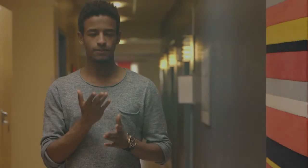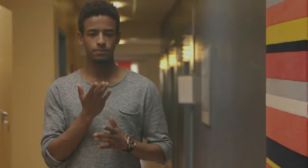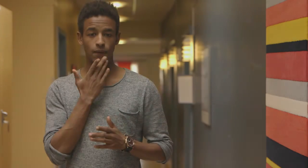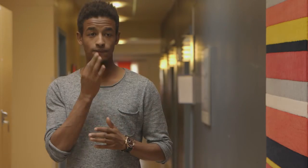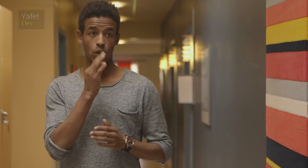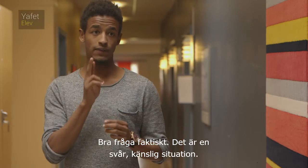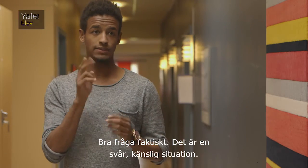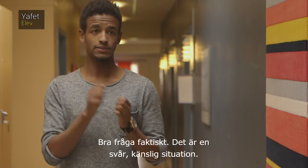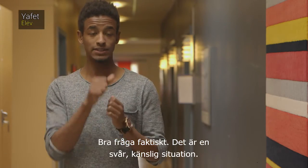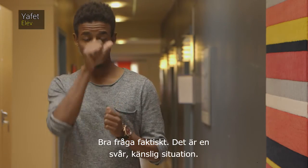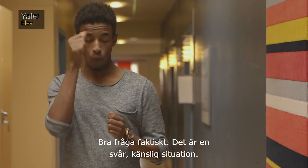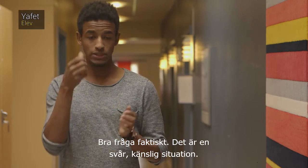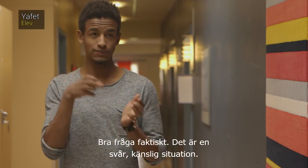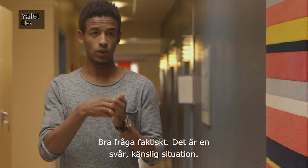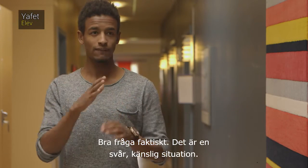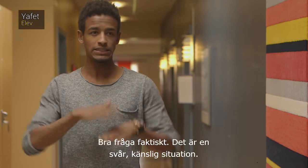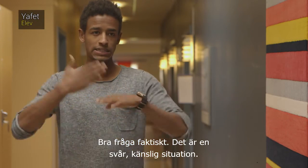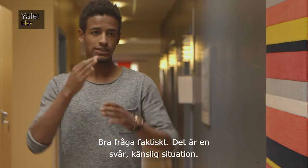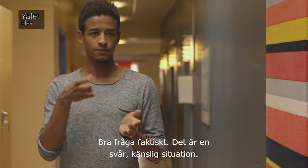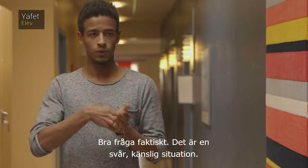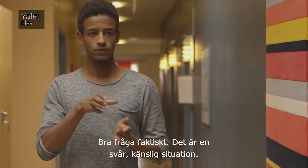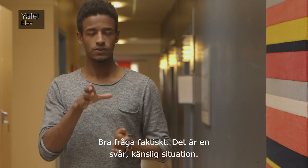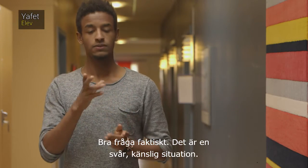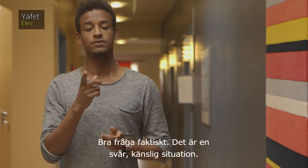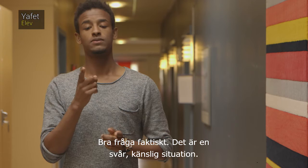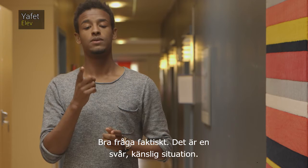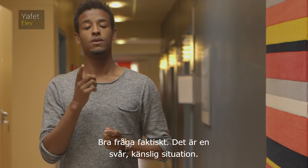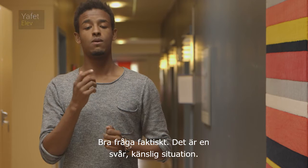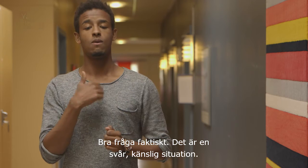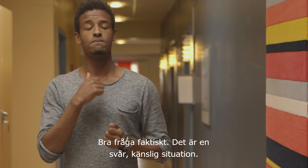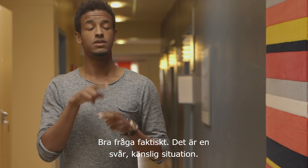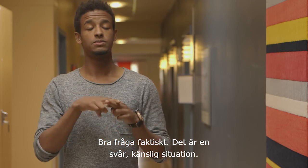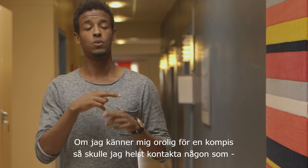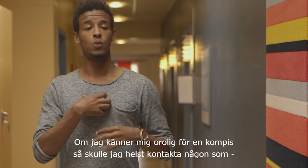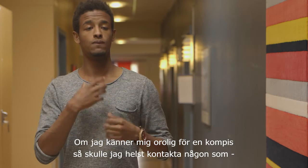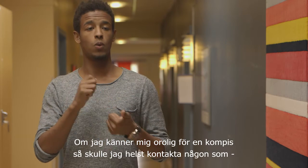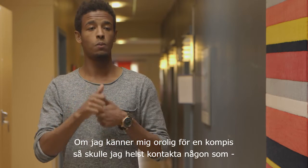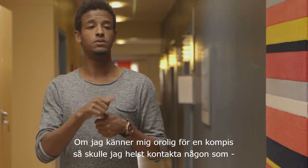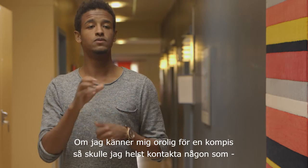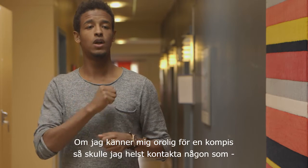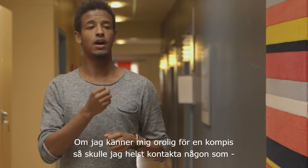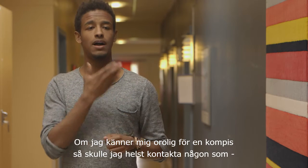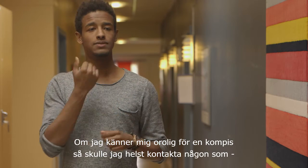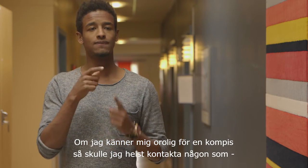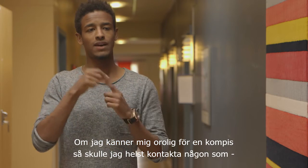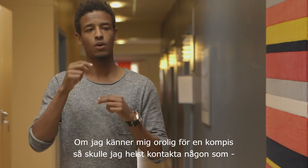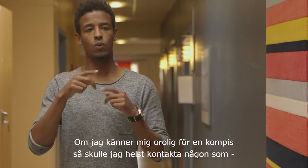Bra fråga faktiskt. Det är en svår, känslig situation. Om jag känner mig orolig för en kompis så skulle jag helst